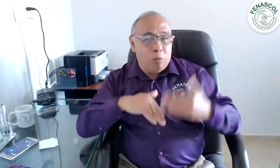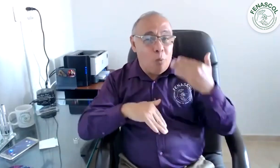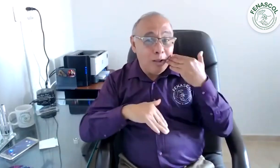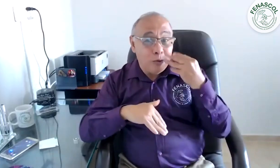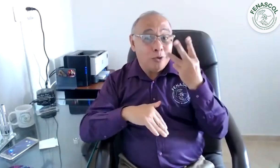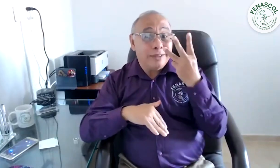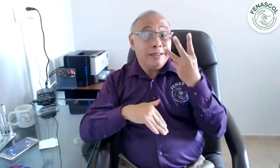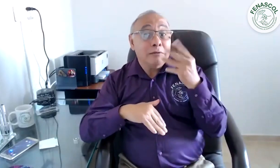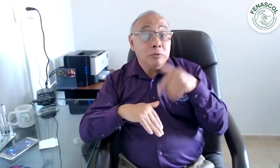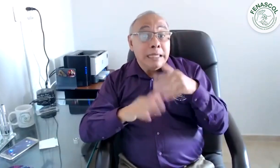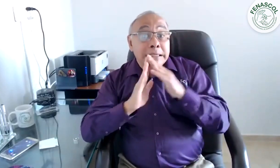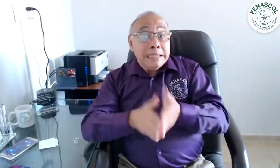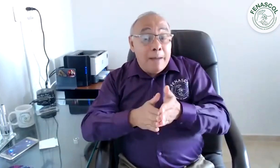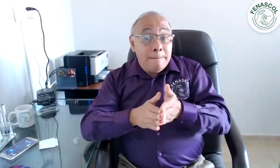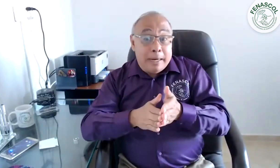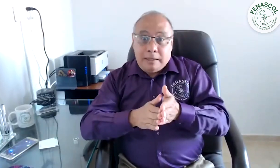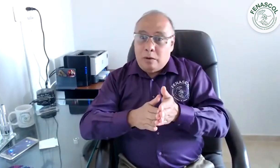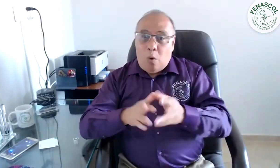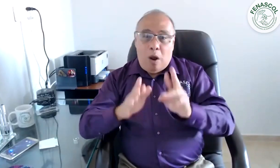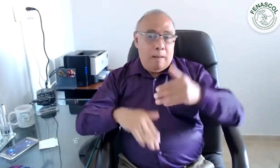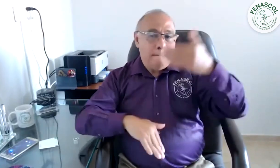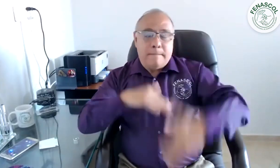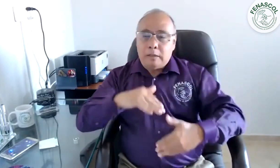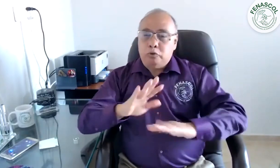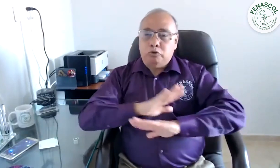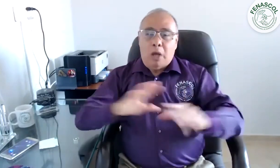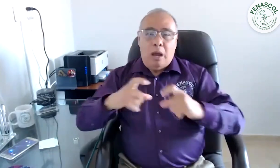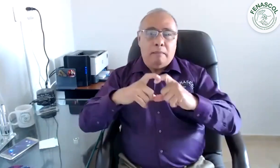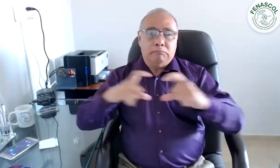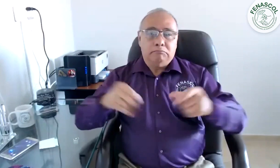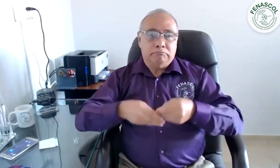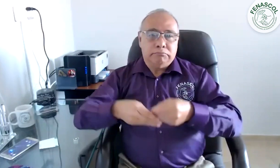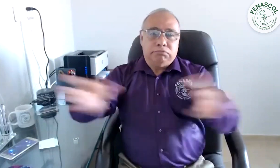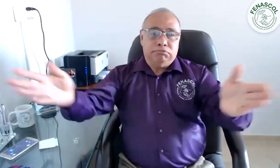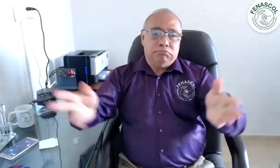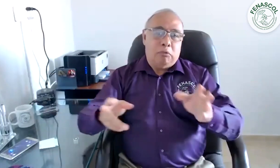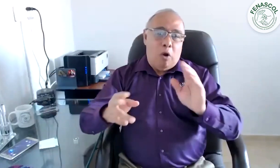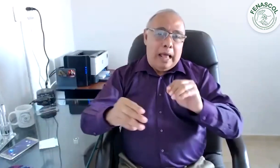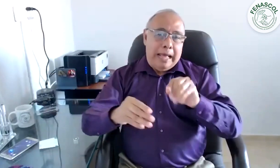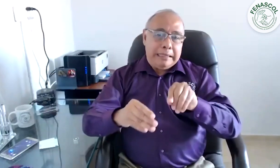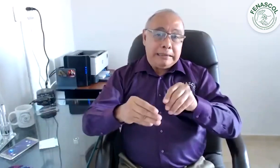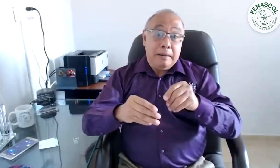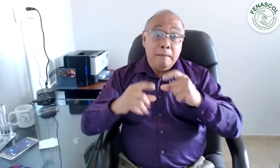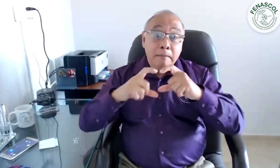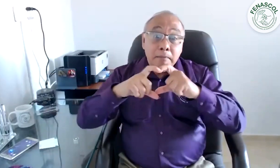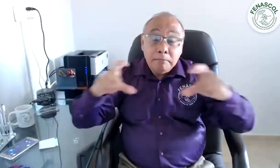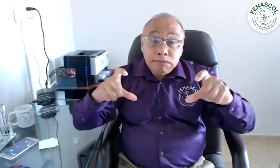antes de finalizar este año se lleve a cabo los procesos para poder obtener la licencia de conducción.